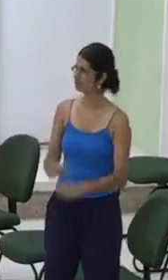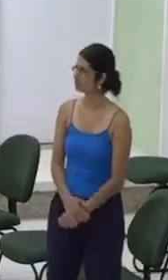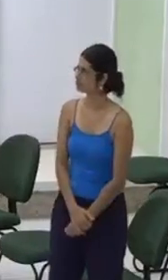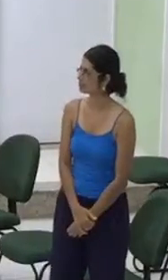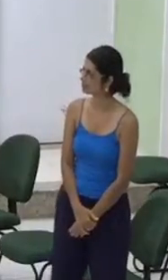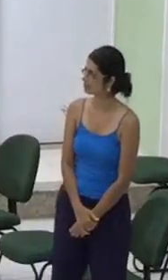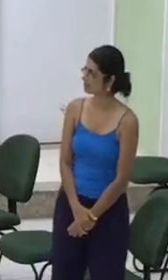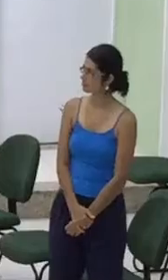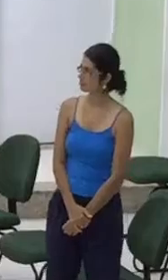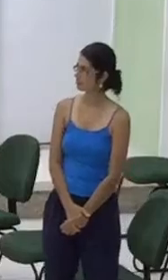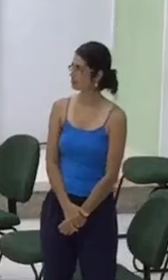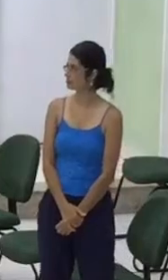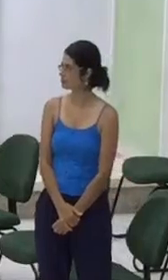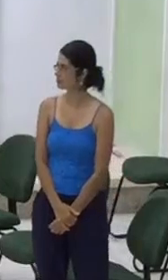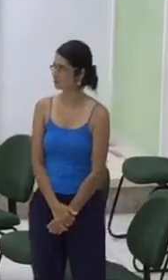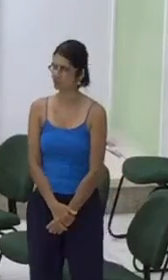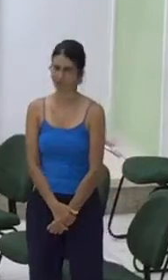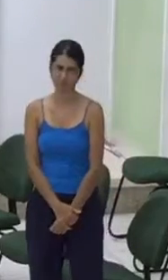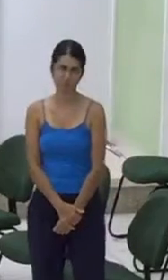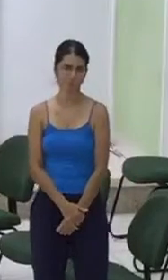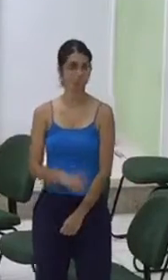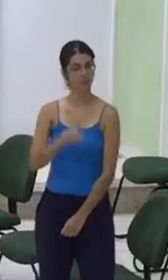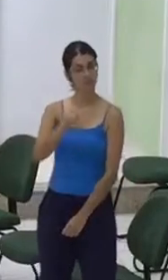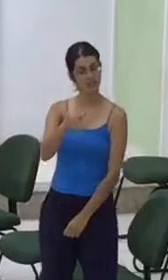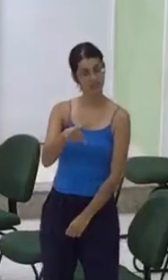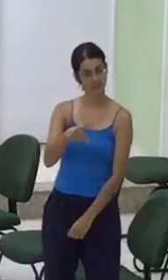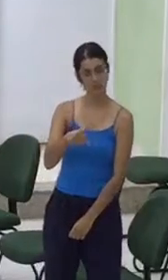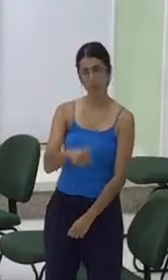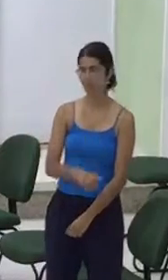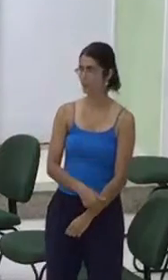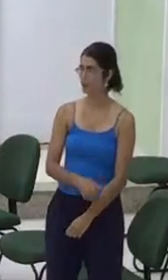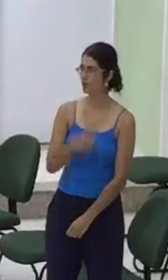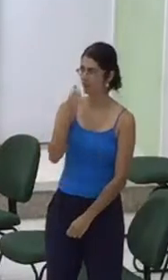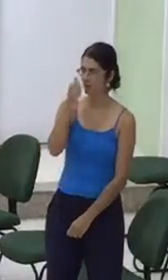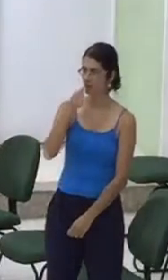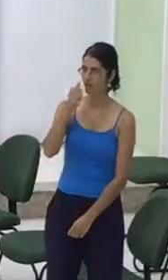Após receber Vocês permaneçam Que a irmã Lídia Também quer dar uma palavra Que não deve ser